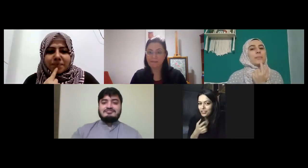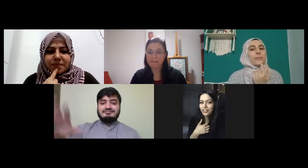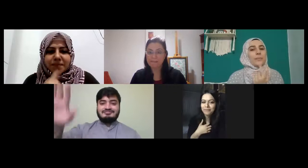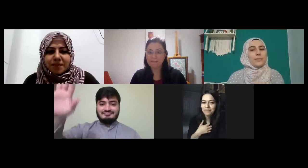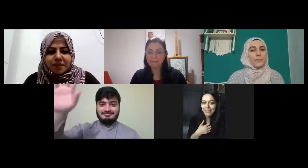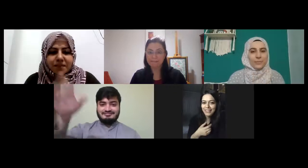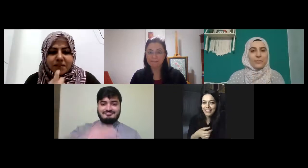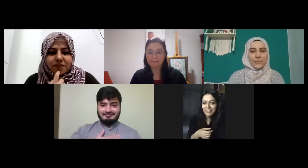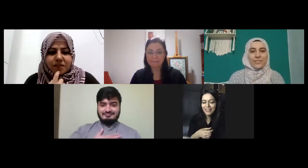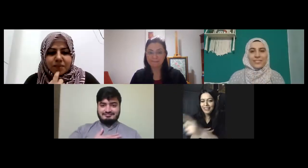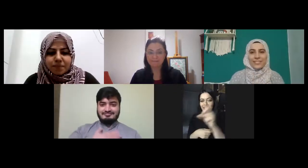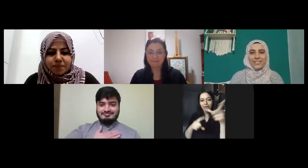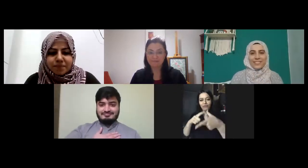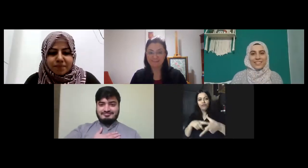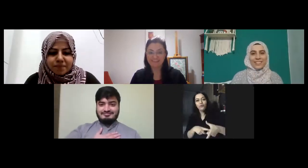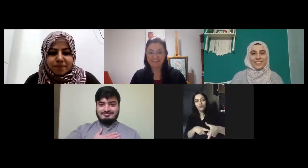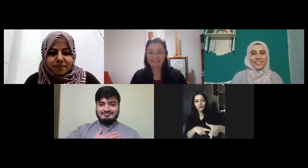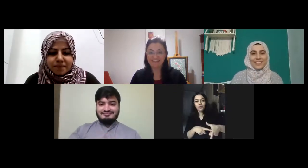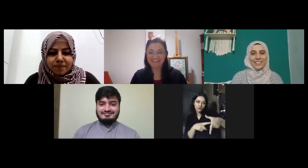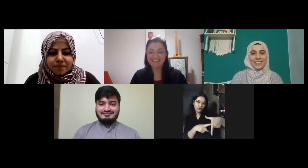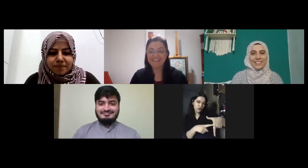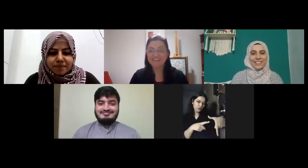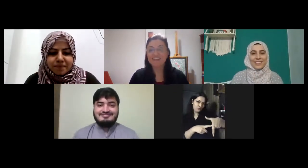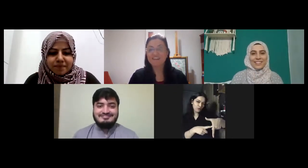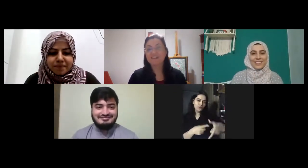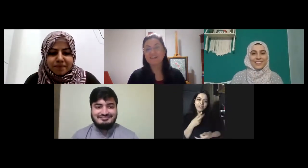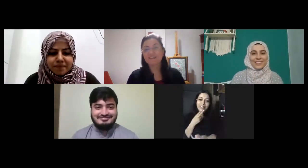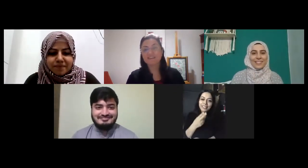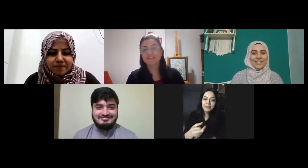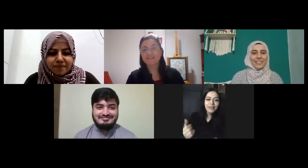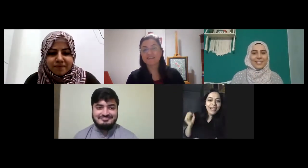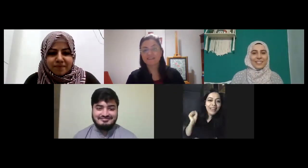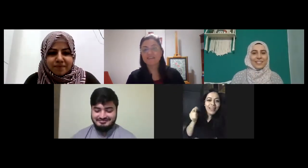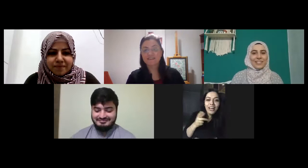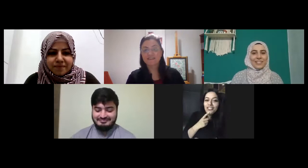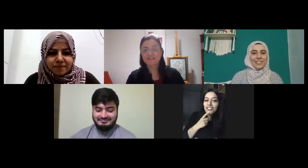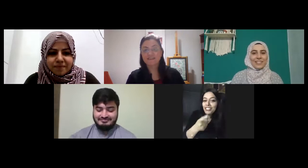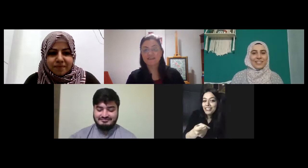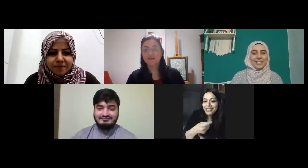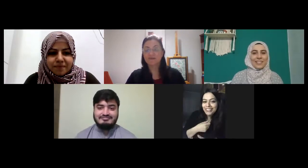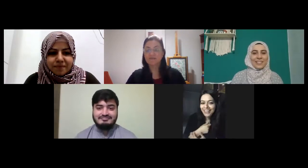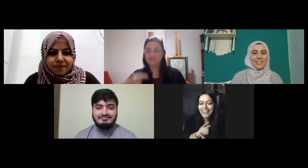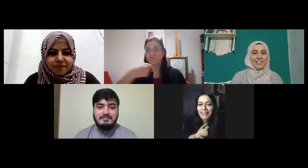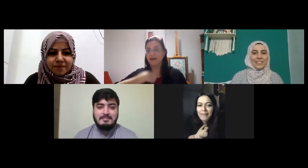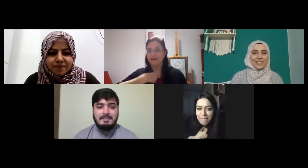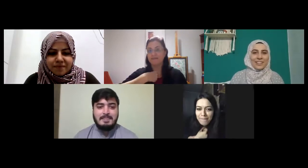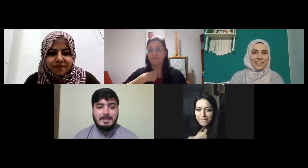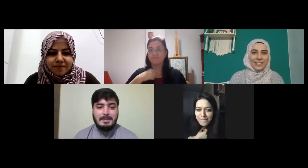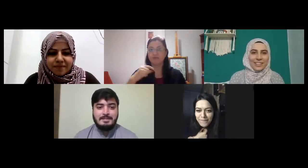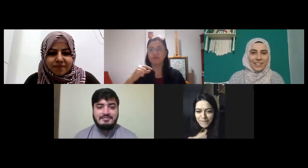ee Füsun şöyle bak Füsun Hanım kaç yaşındasın ben beş